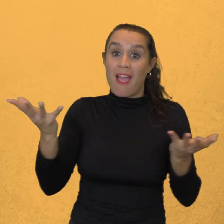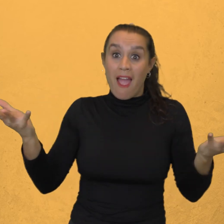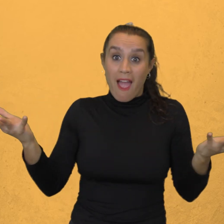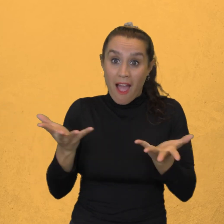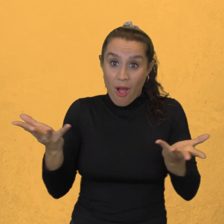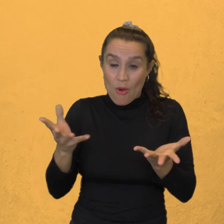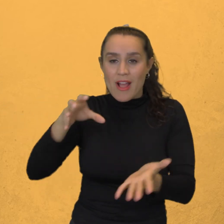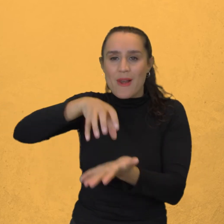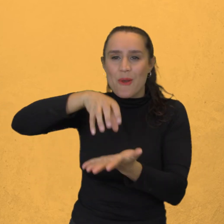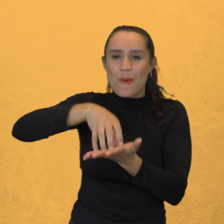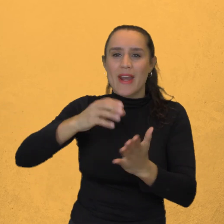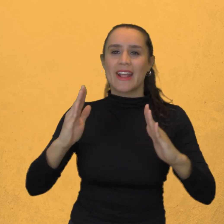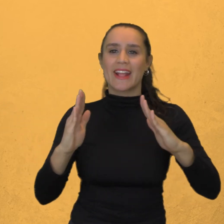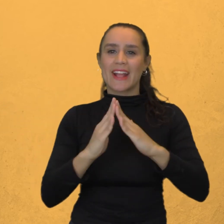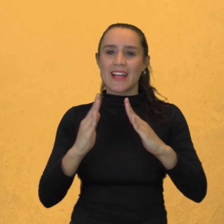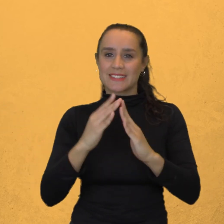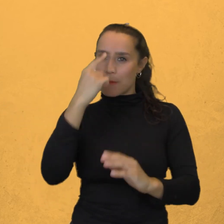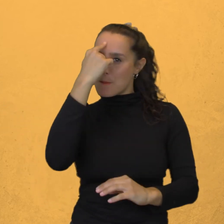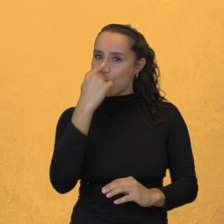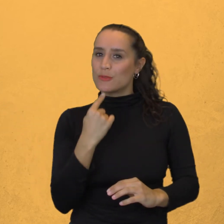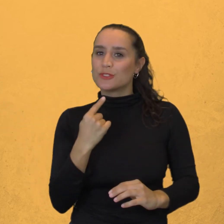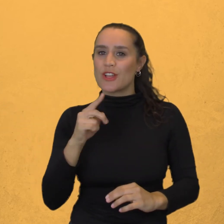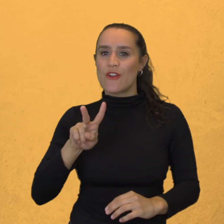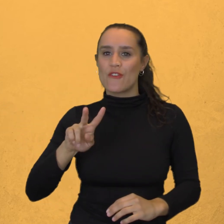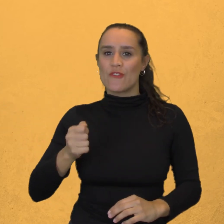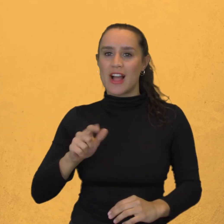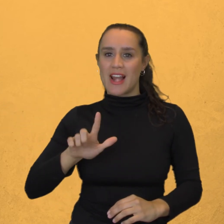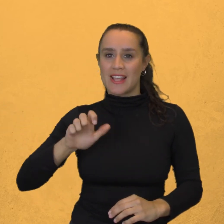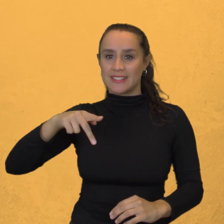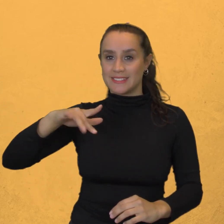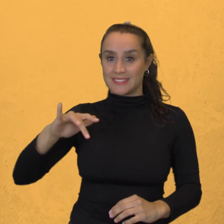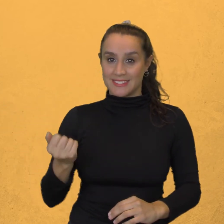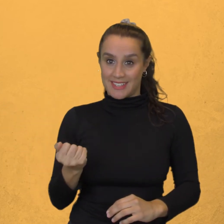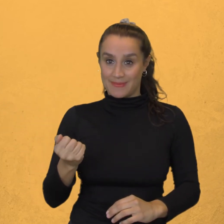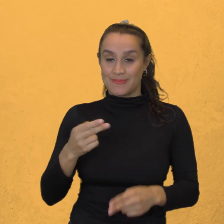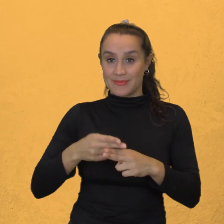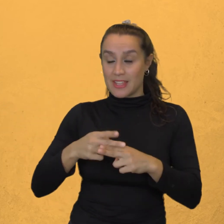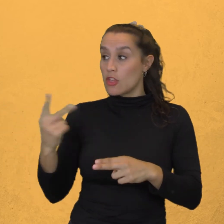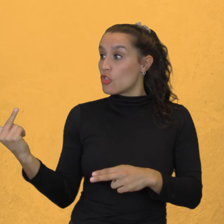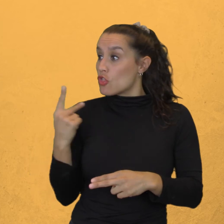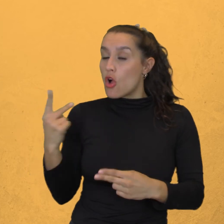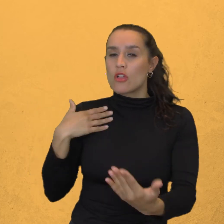Sobre literatura La Divina Comedia Y la vida misma Pero también sobre mujeres